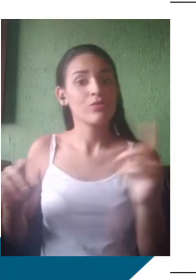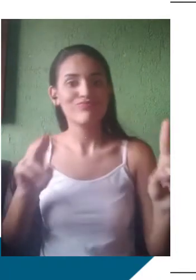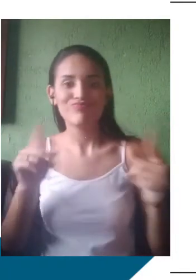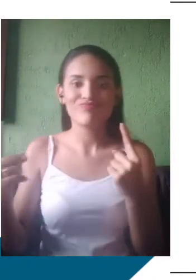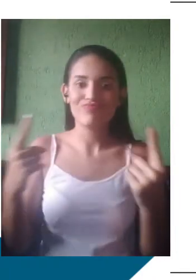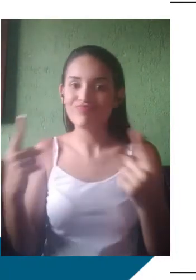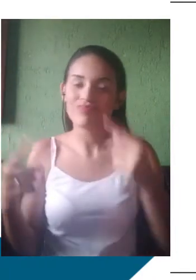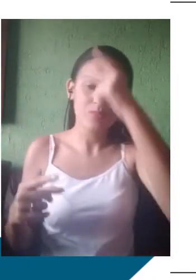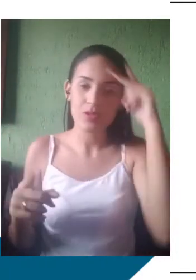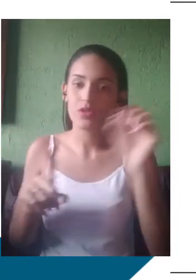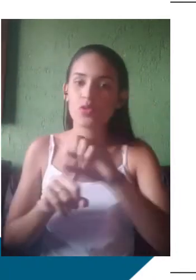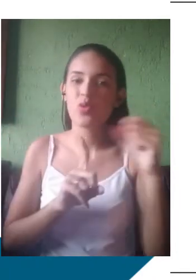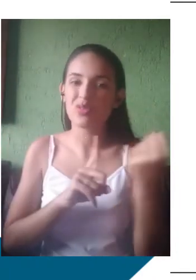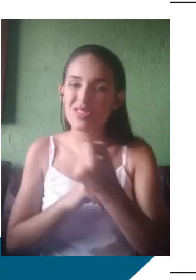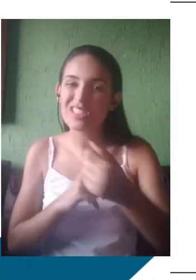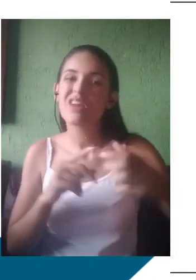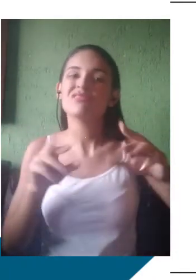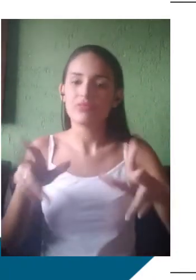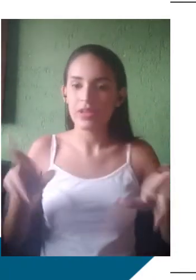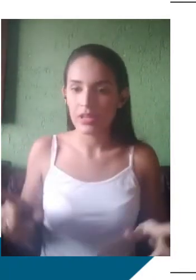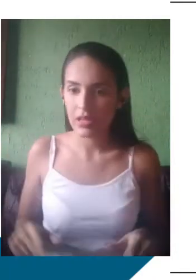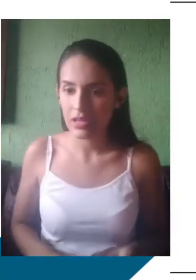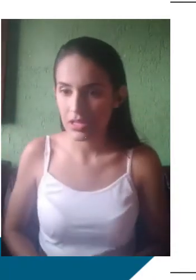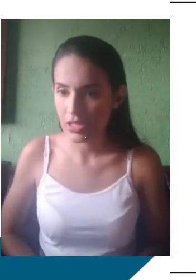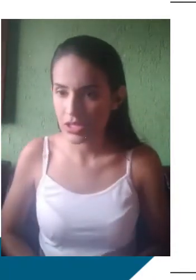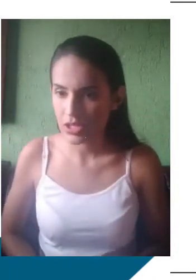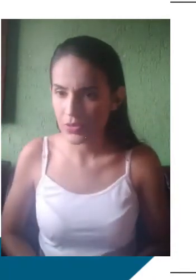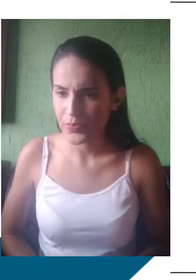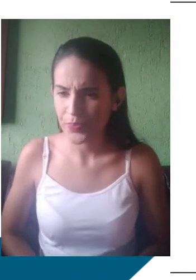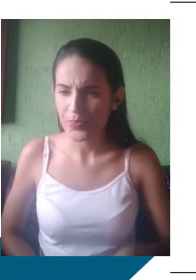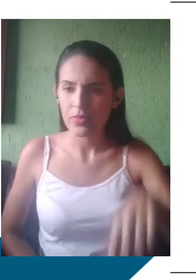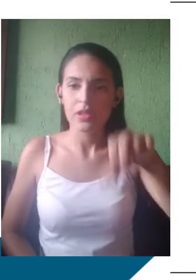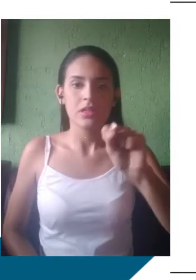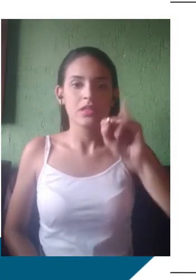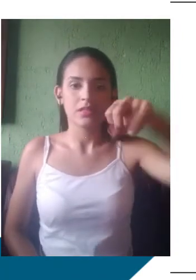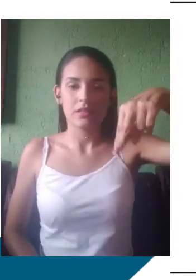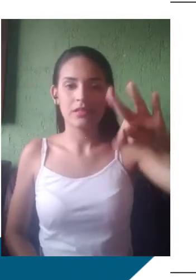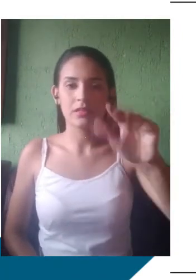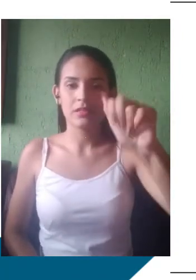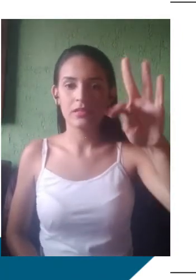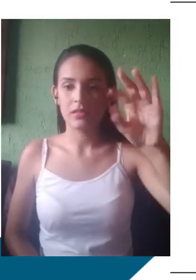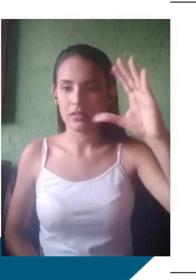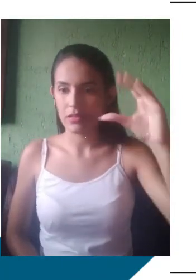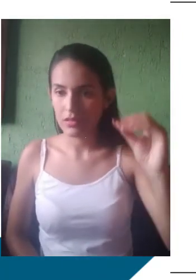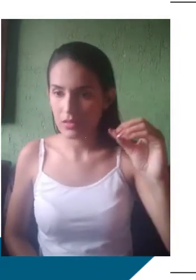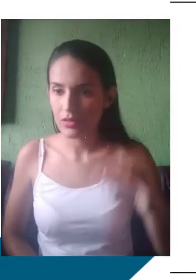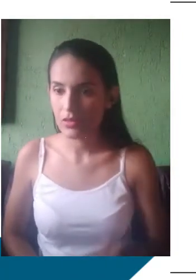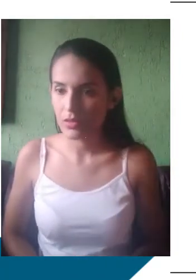pertence. E o aspecto morfológico, né? Ocorrência de vocabulário específico. Então, provavelmente, o pega-visão,